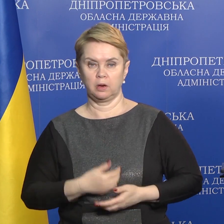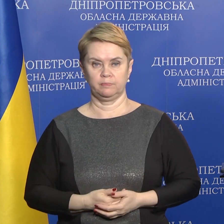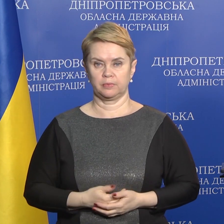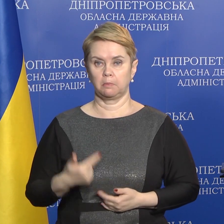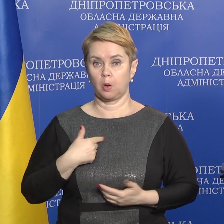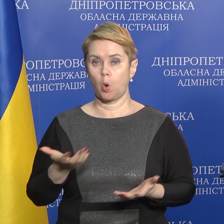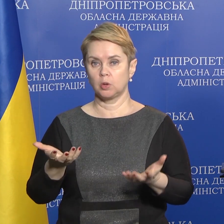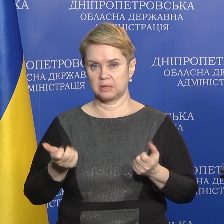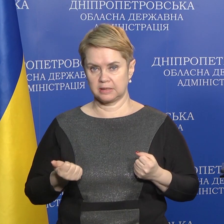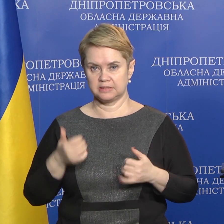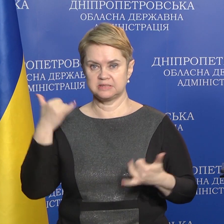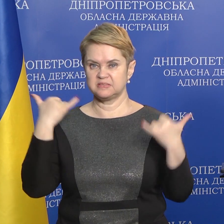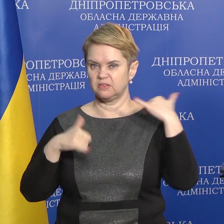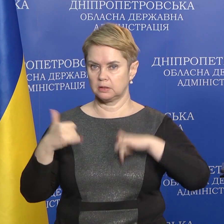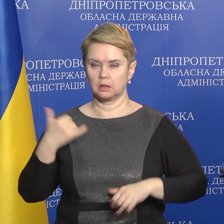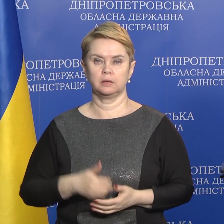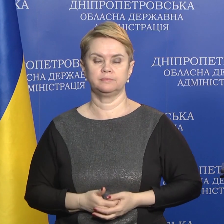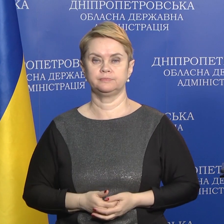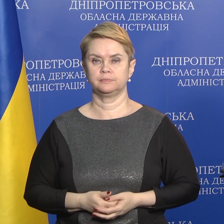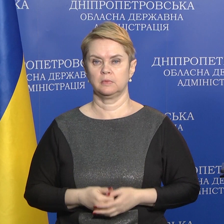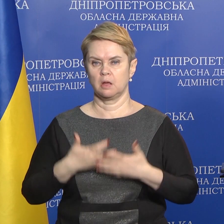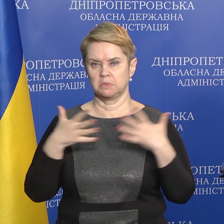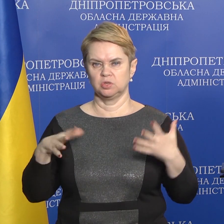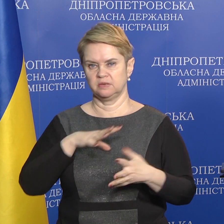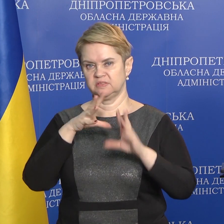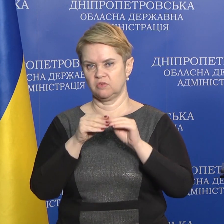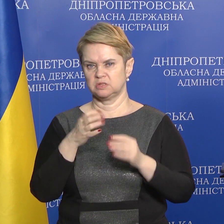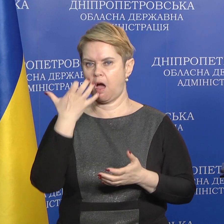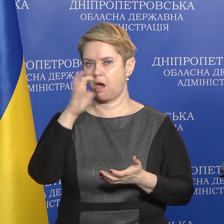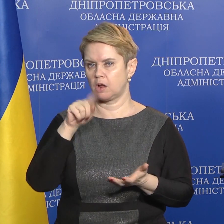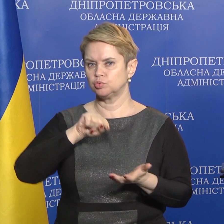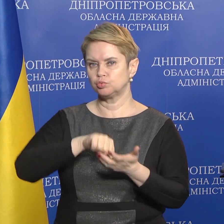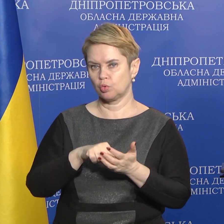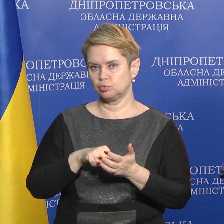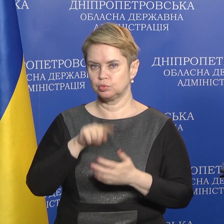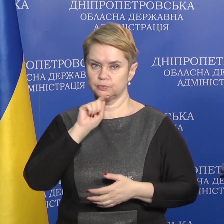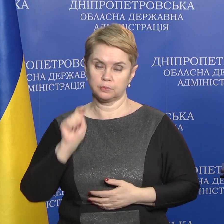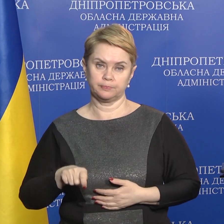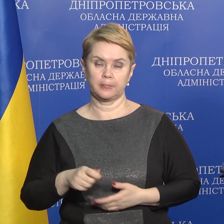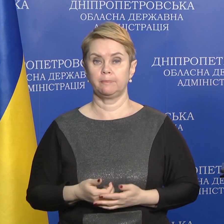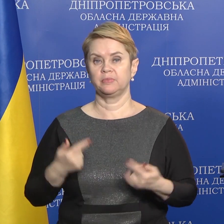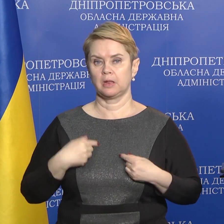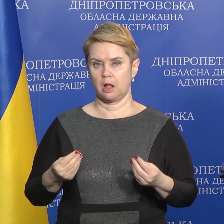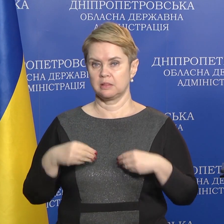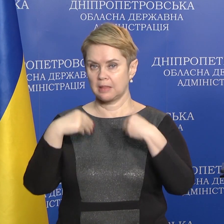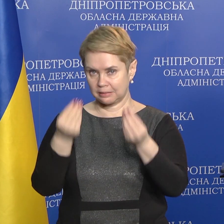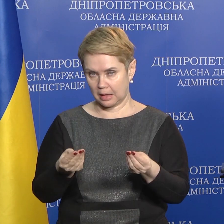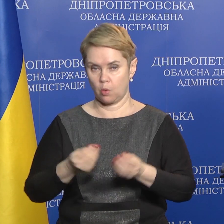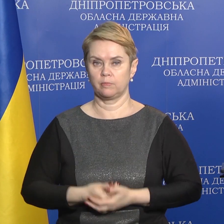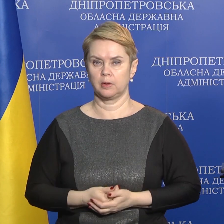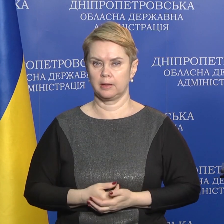Ми отримуємо дзвінки більш всього з гарячих точок і надаємо